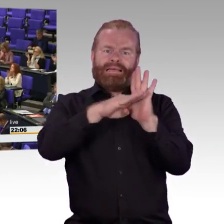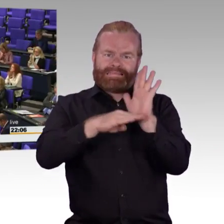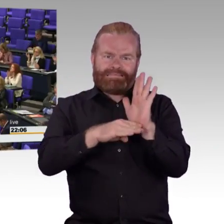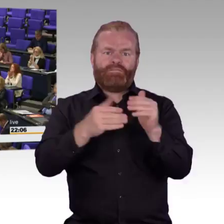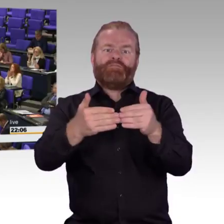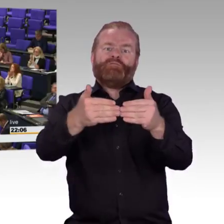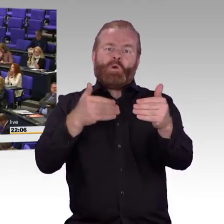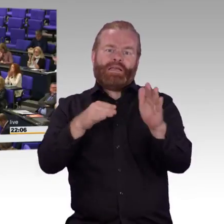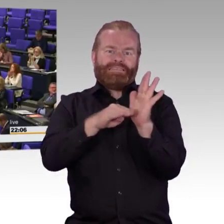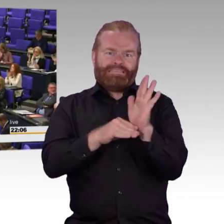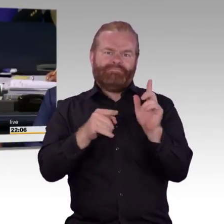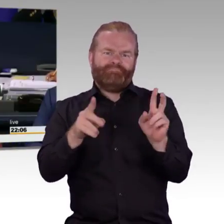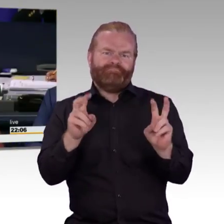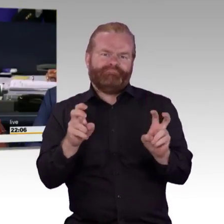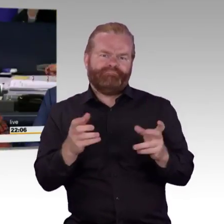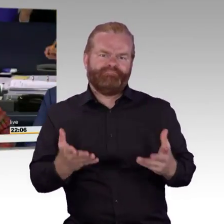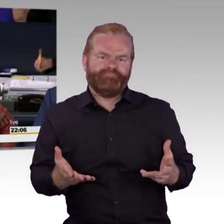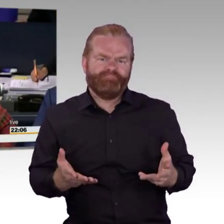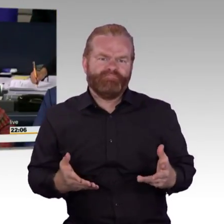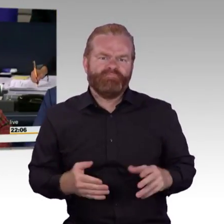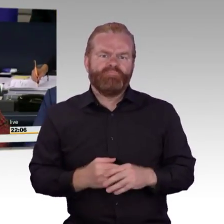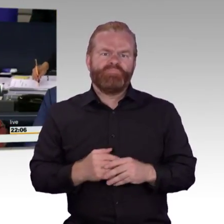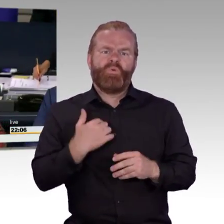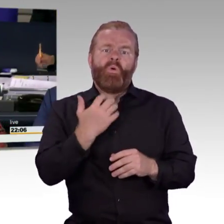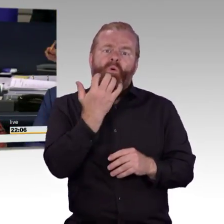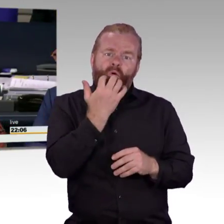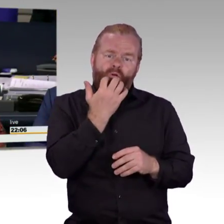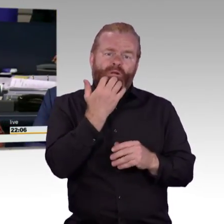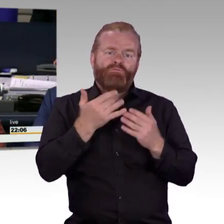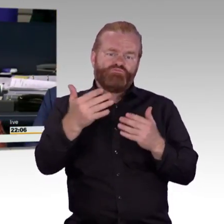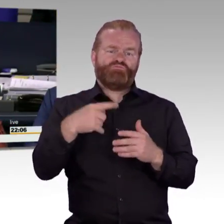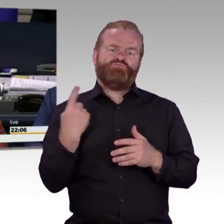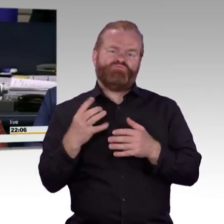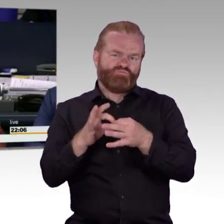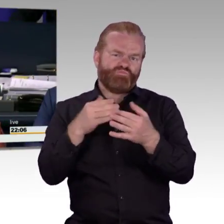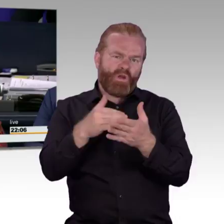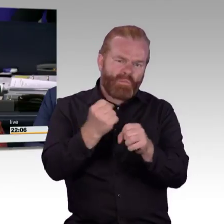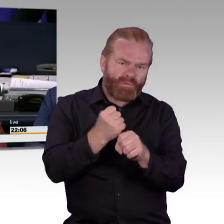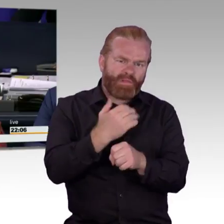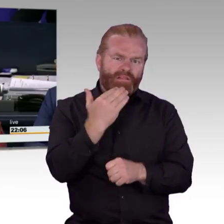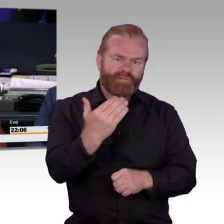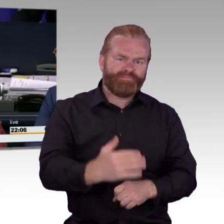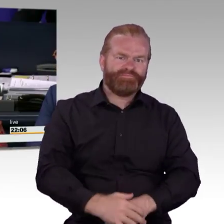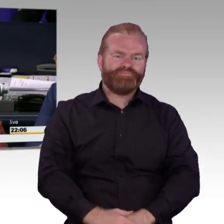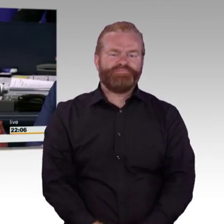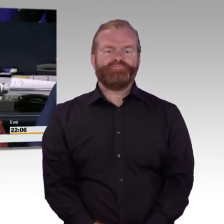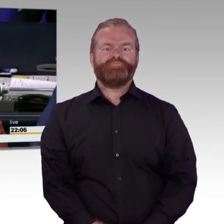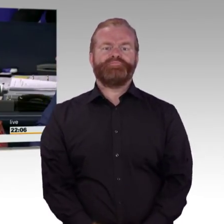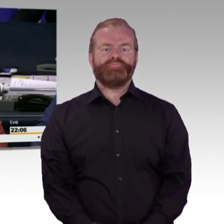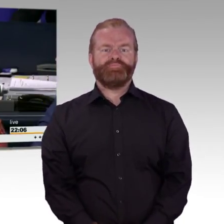Bevor ich den nächsten Redner aufrufe, hat Martin Sichert das Wort zu einer Kurzintervention. Maximal